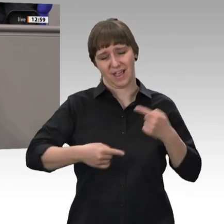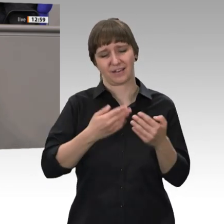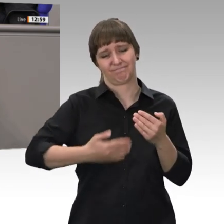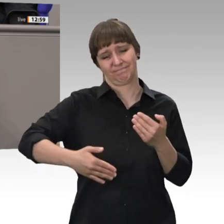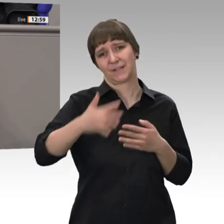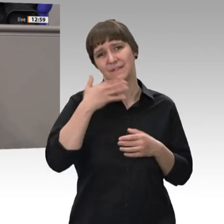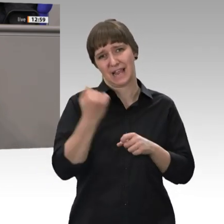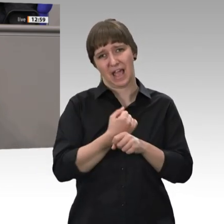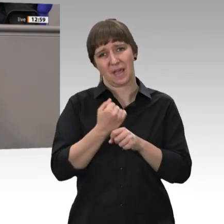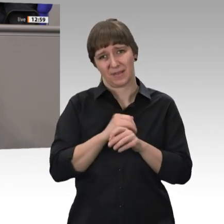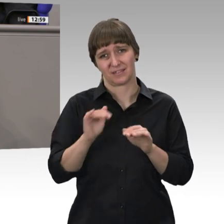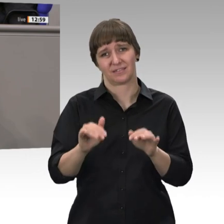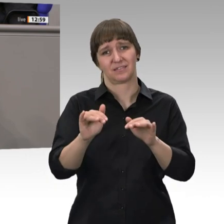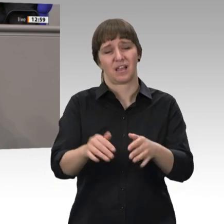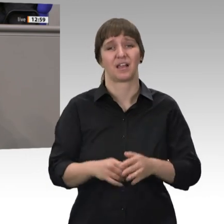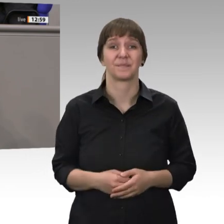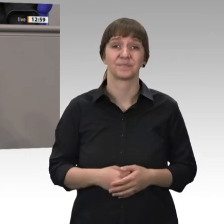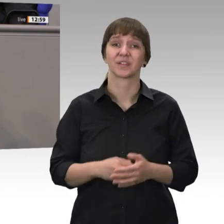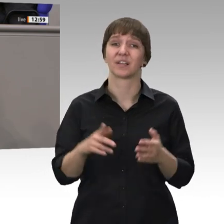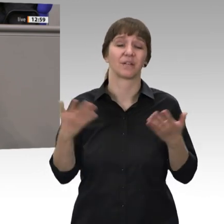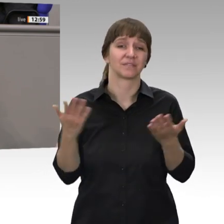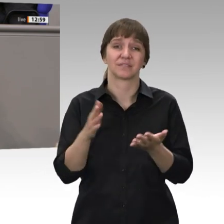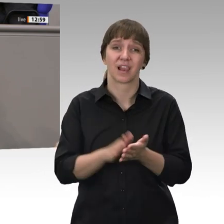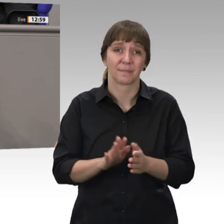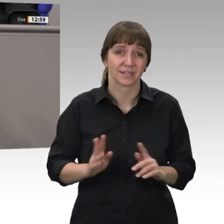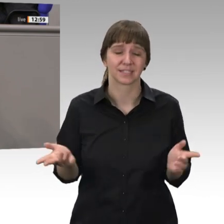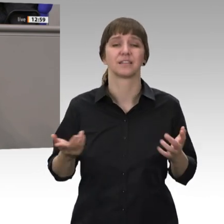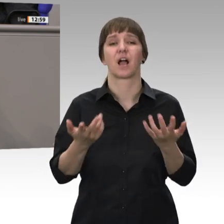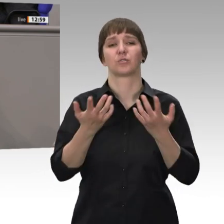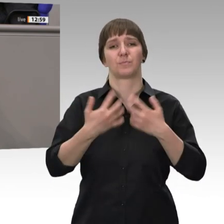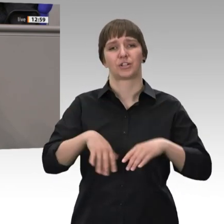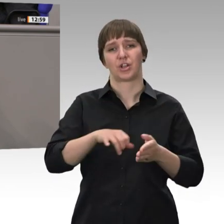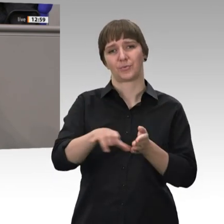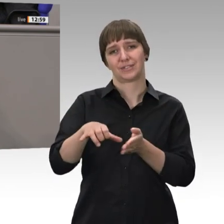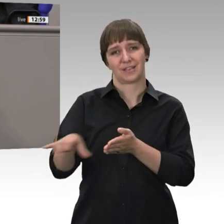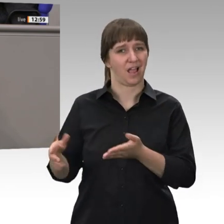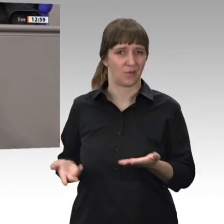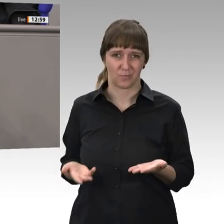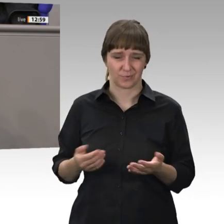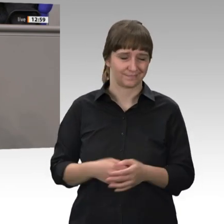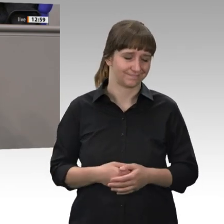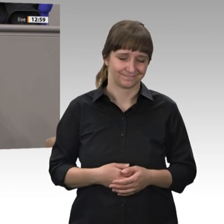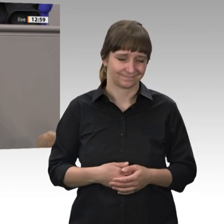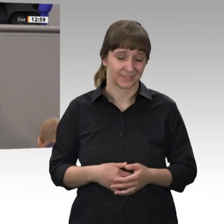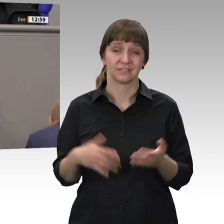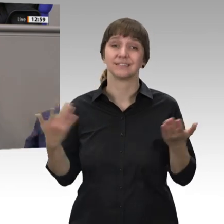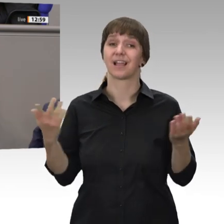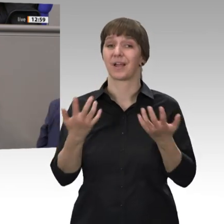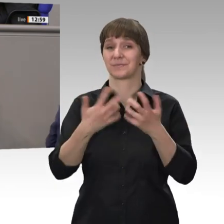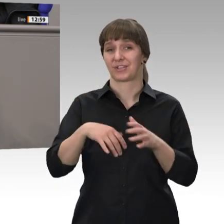auch nicht wirklich funktioniert, ist die automatisierte Auszahlung. Denn die bringt mit sich, im Moment des Entstehens